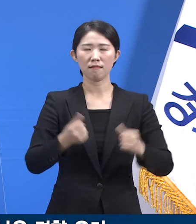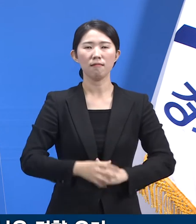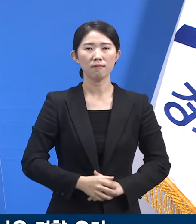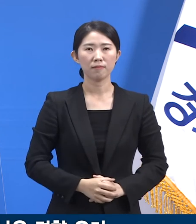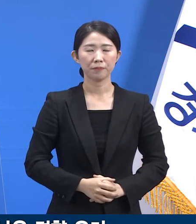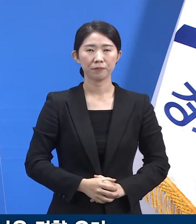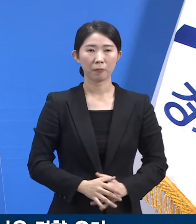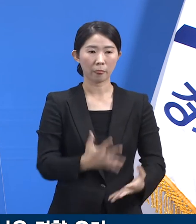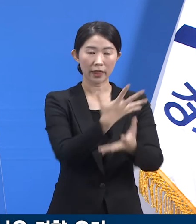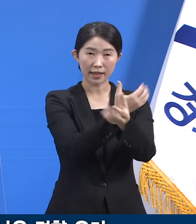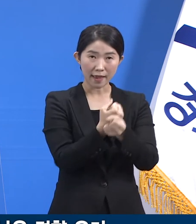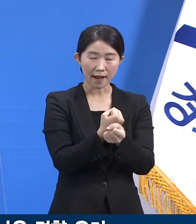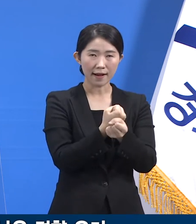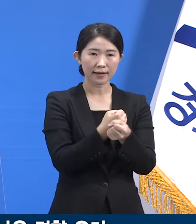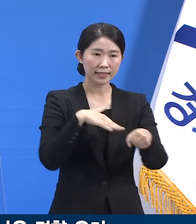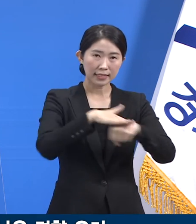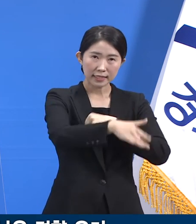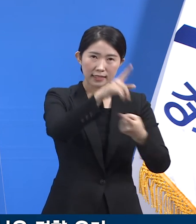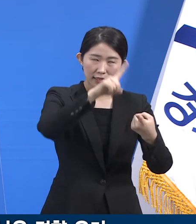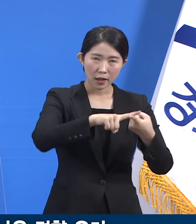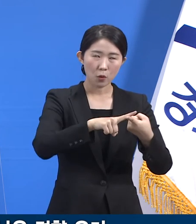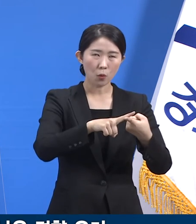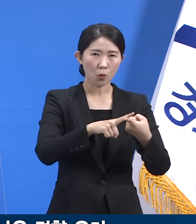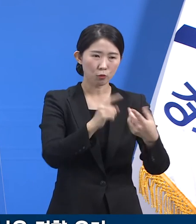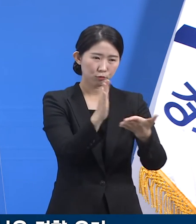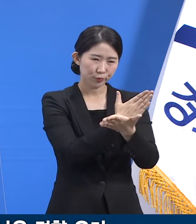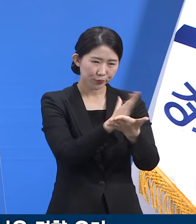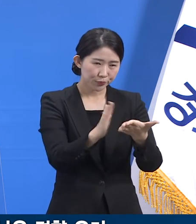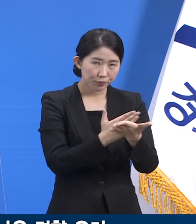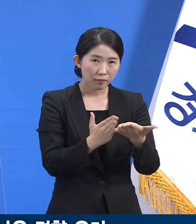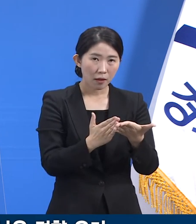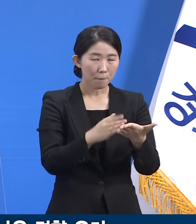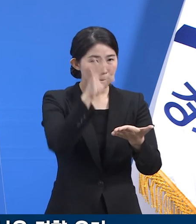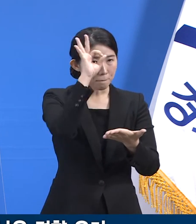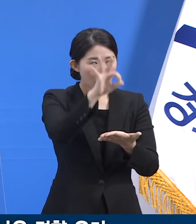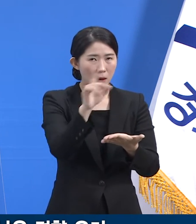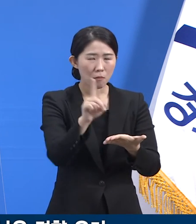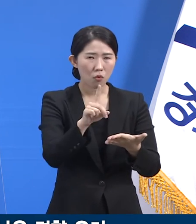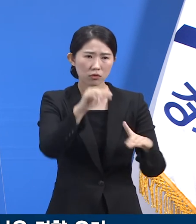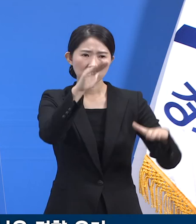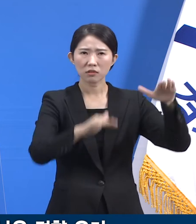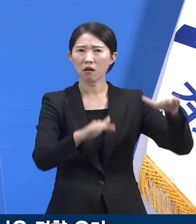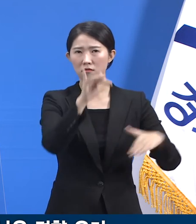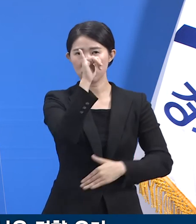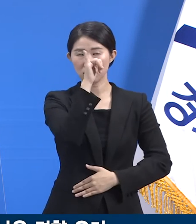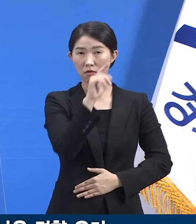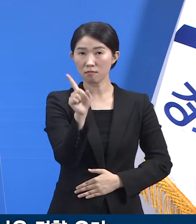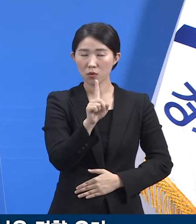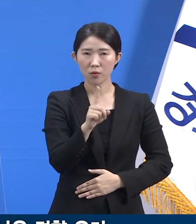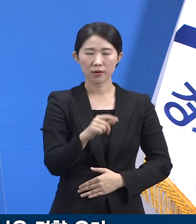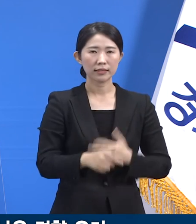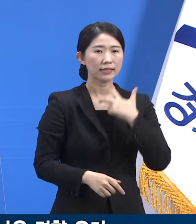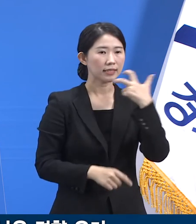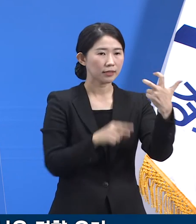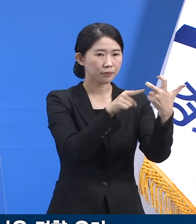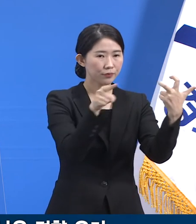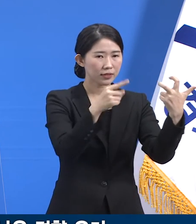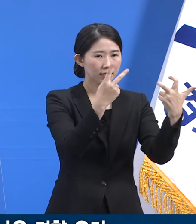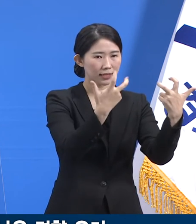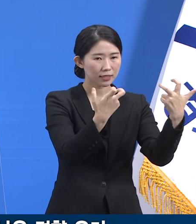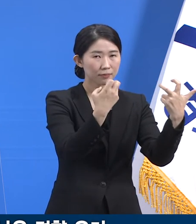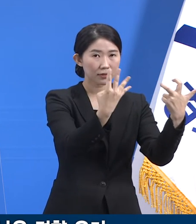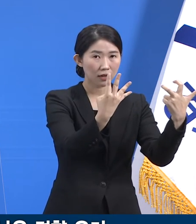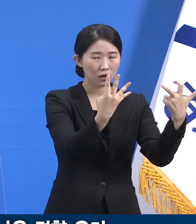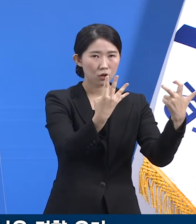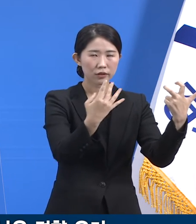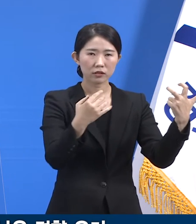예약 체계대로 5세 구간으로 나누어 살펴보면 편차가 벌어집니다. 70세부터 74세는